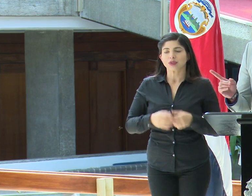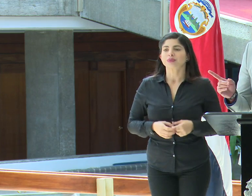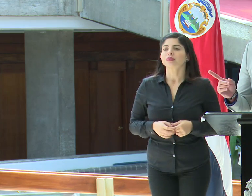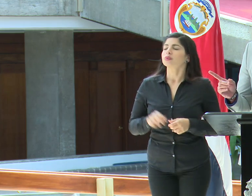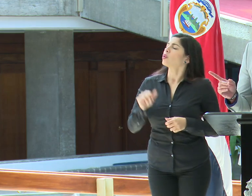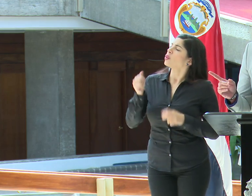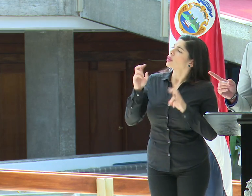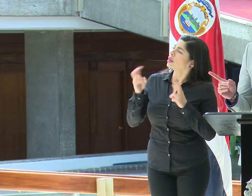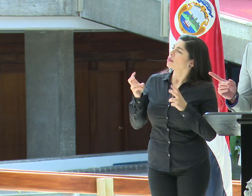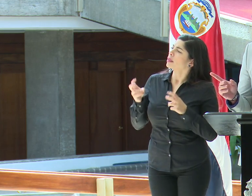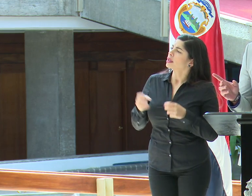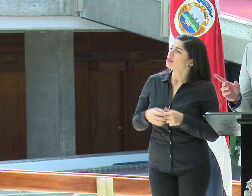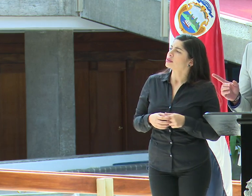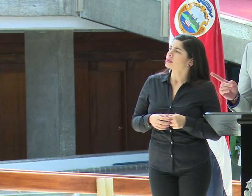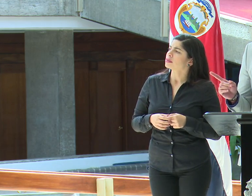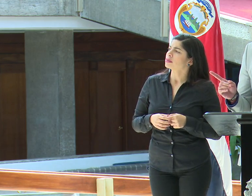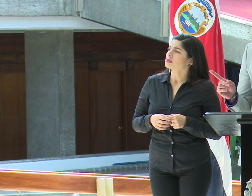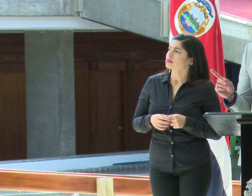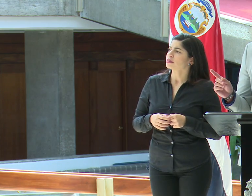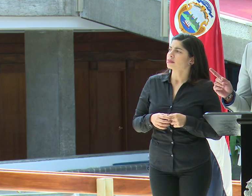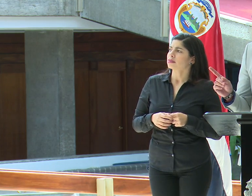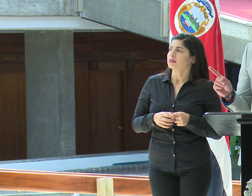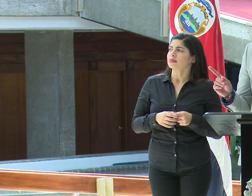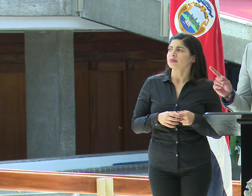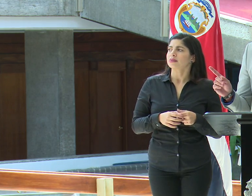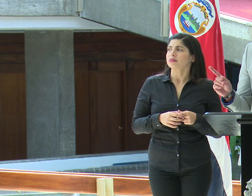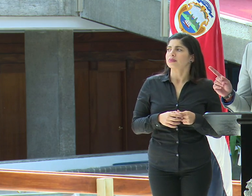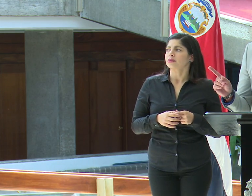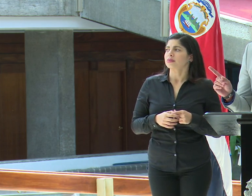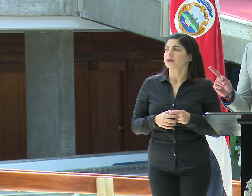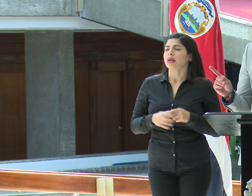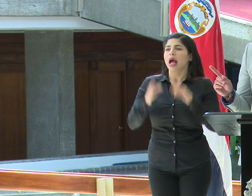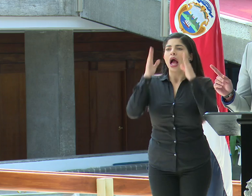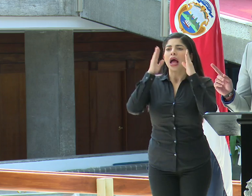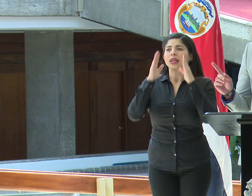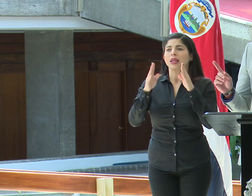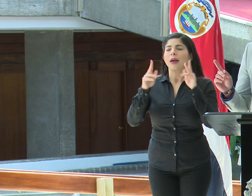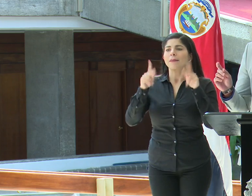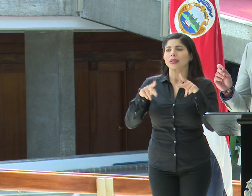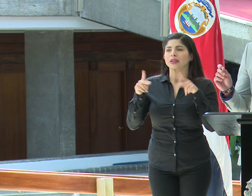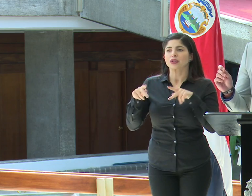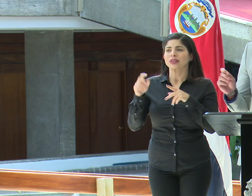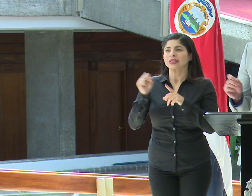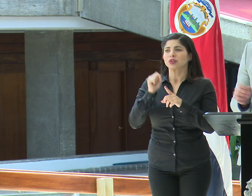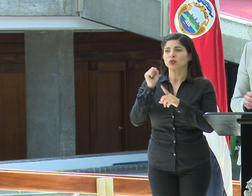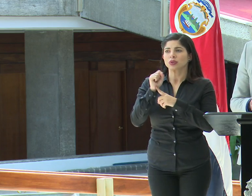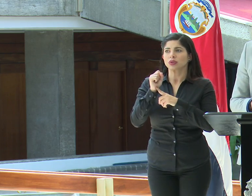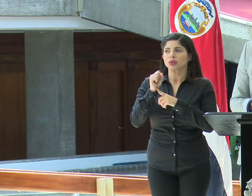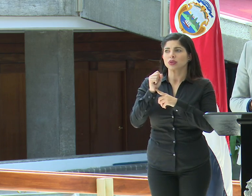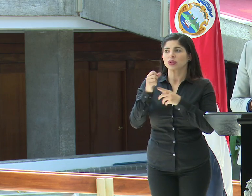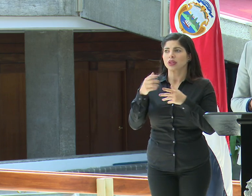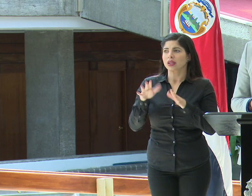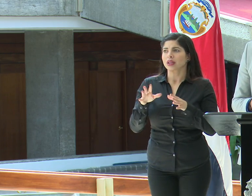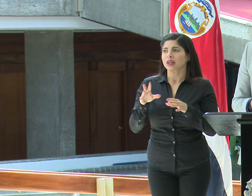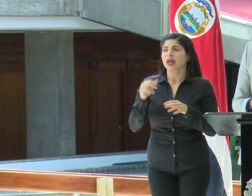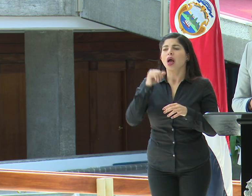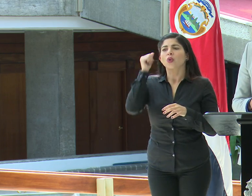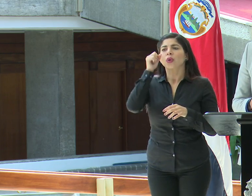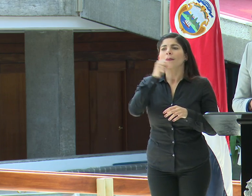¿Qué otro tema había? El otro tema era atención a población en situación de calle y